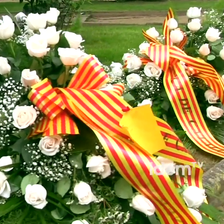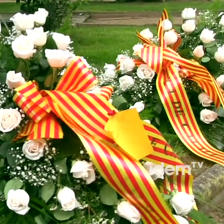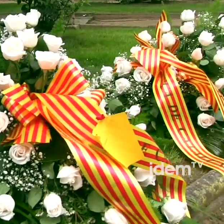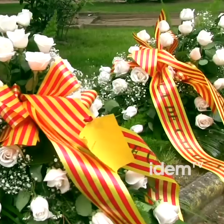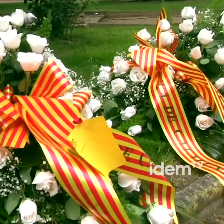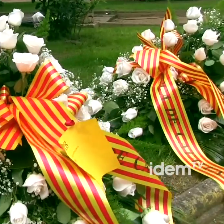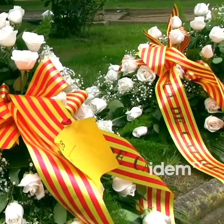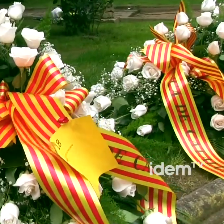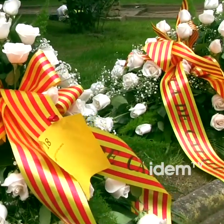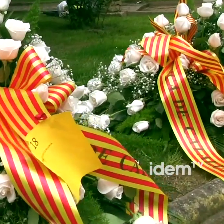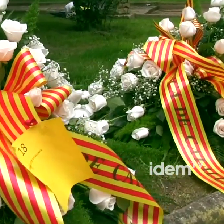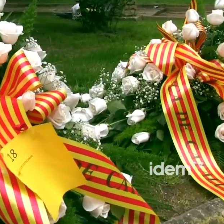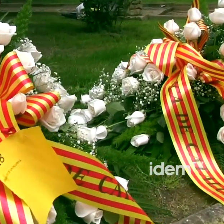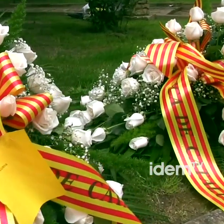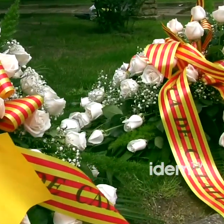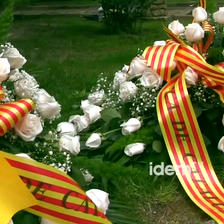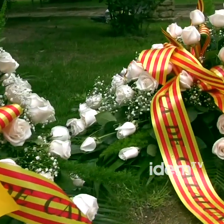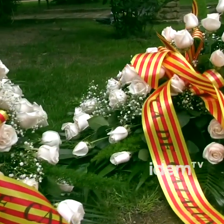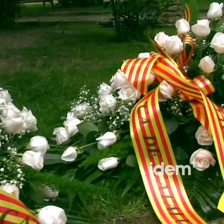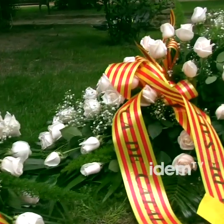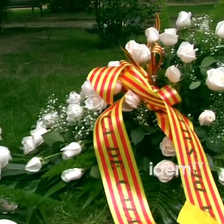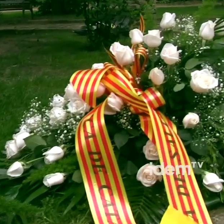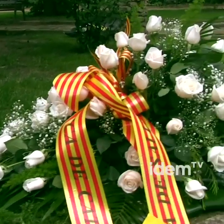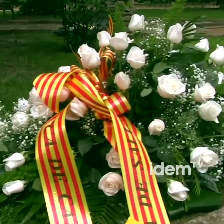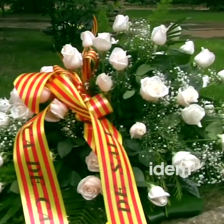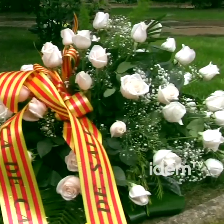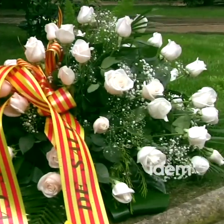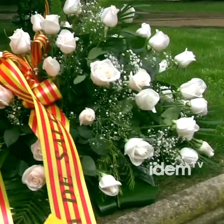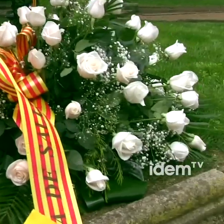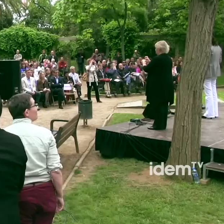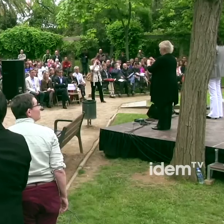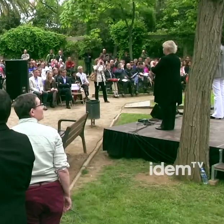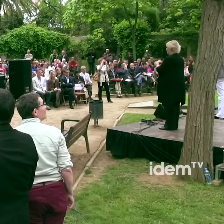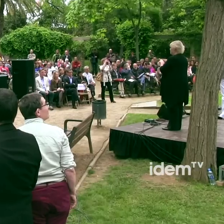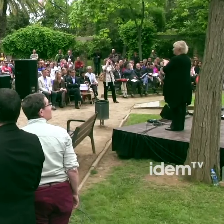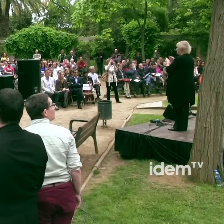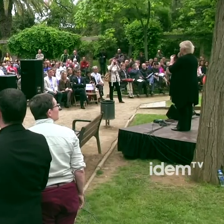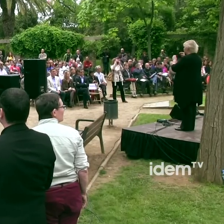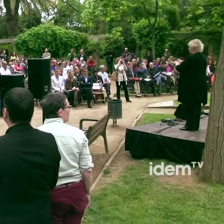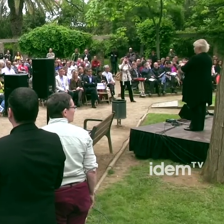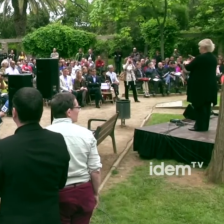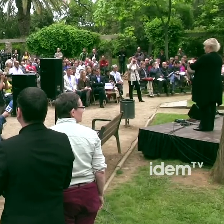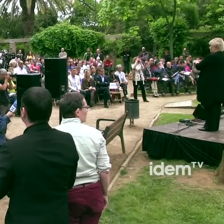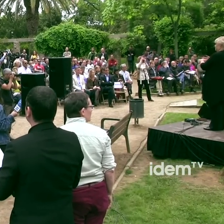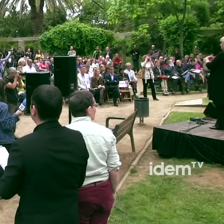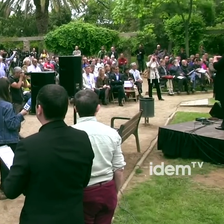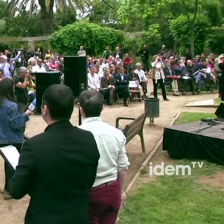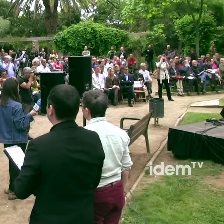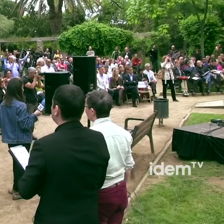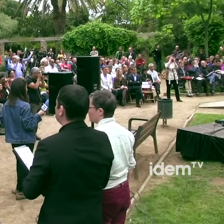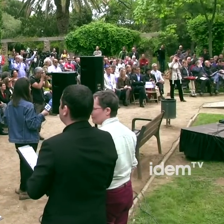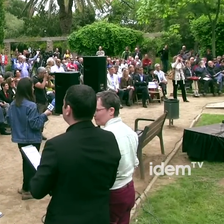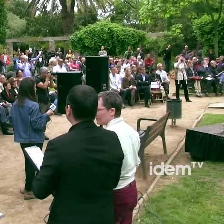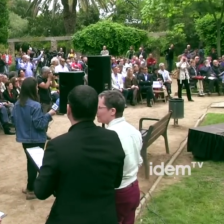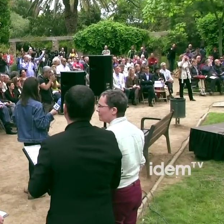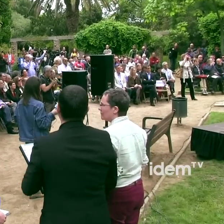societat i que dificulta enormement la prevenció del VIH en un col·lectiu que ja ha pagat un tribut massa alt a aquesta epidèmia i que